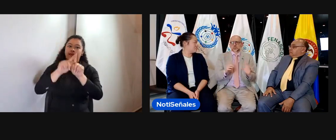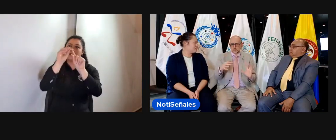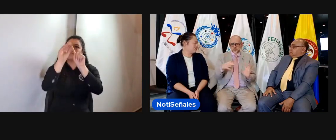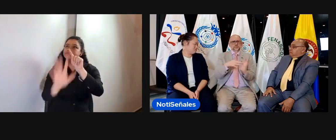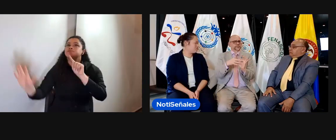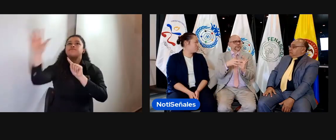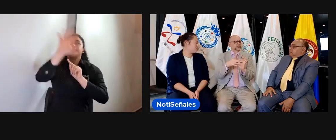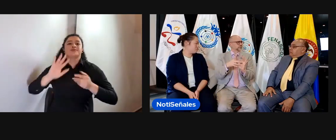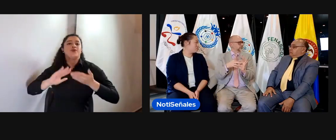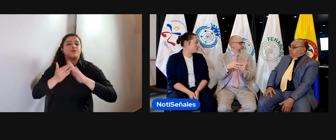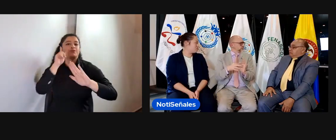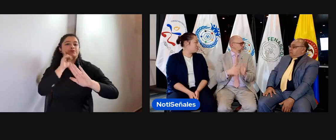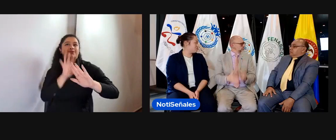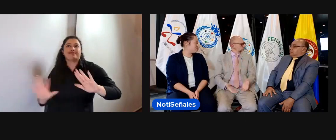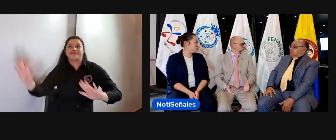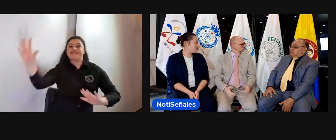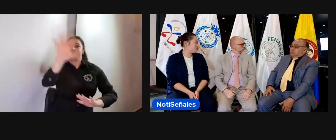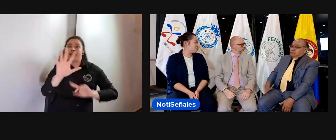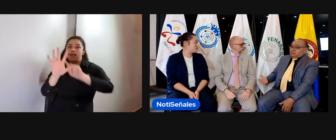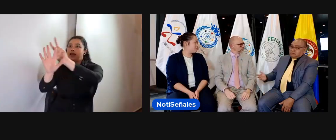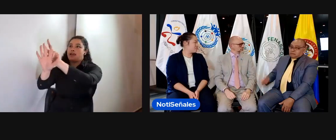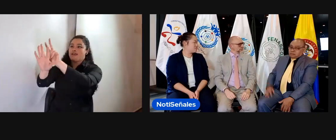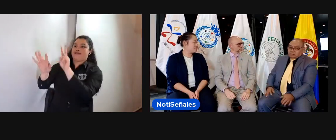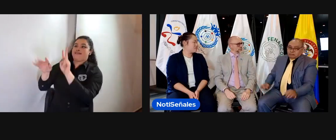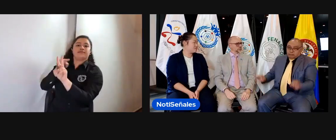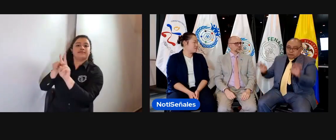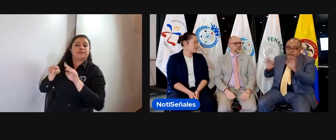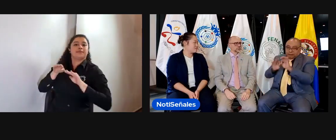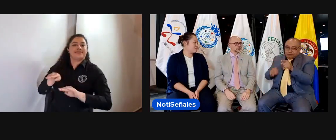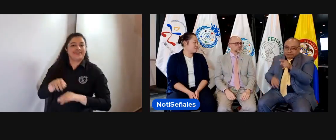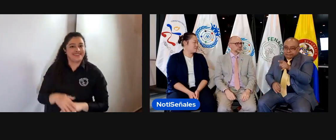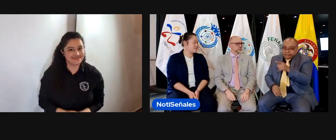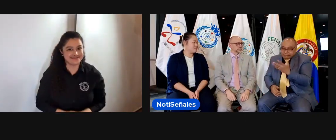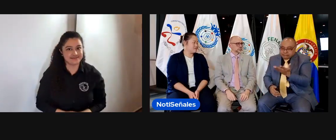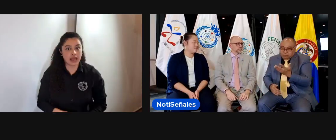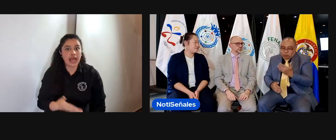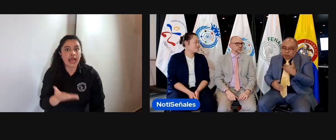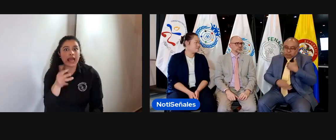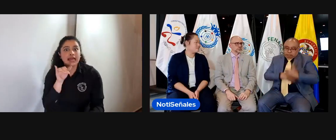trabajamos para toda la comunidad, obviamente. Así es, eso es lo importante.